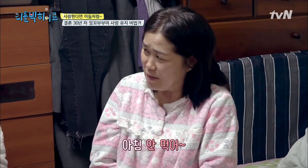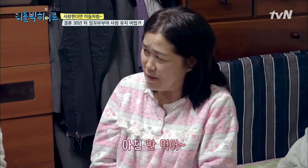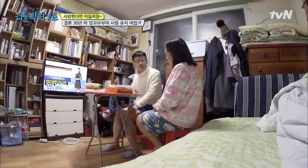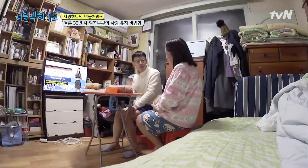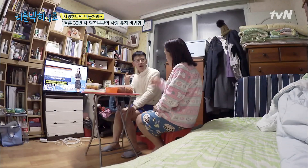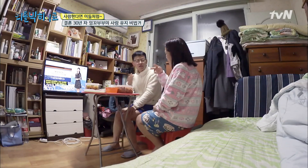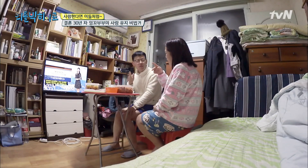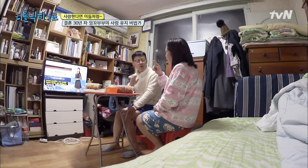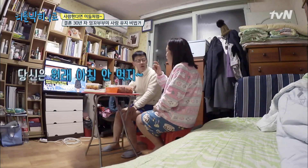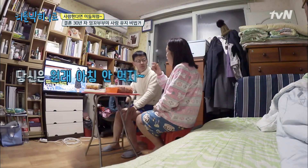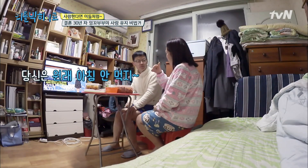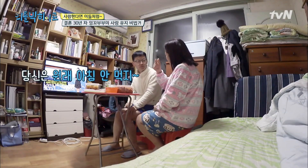원래 같이 안 먹어.